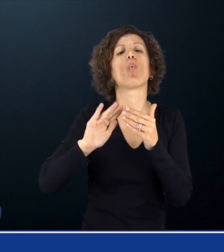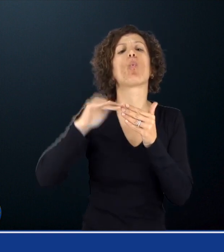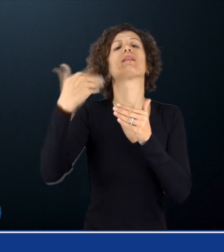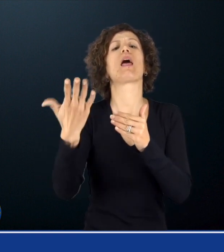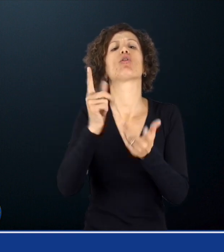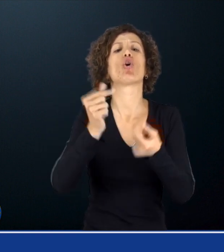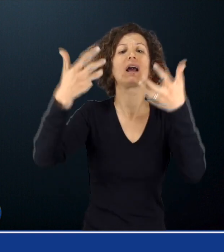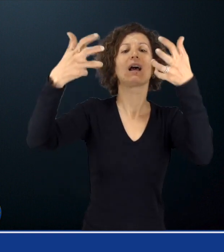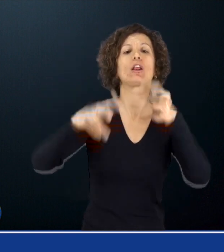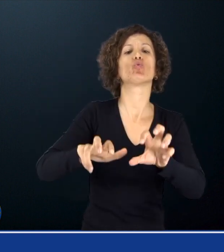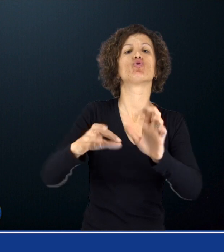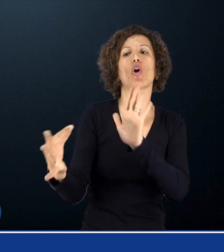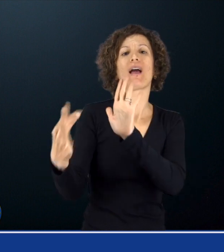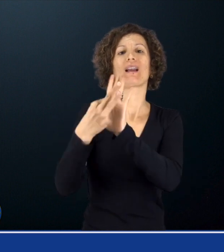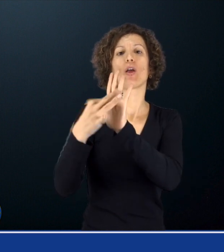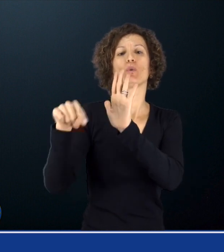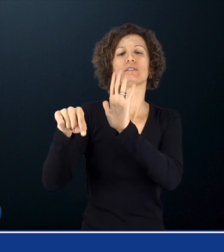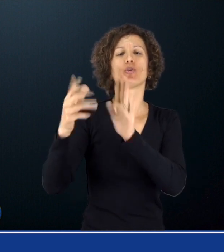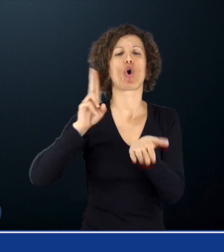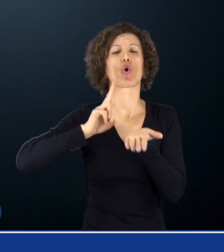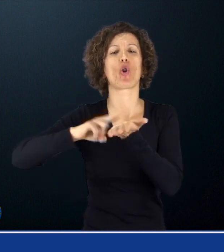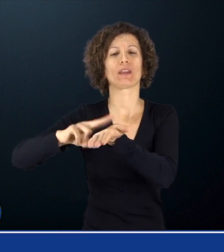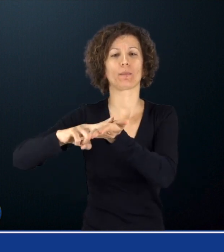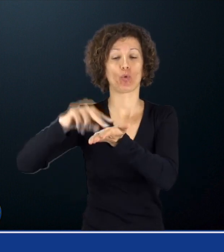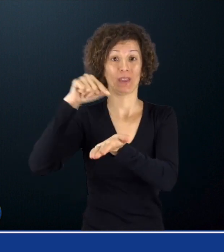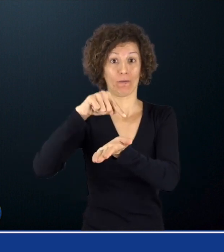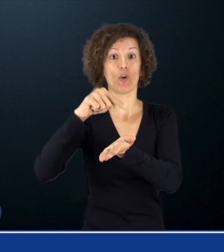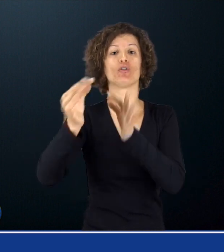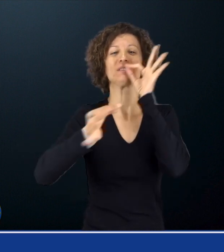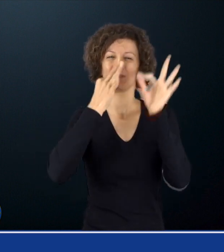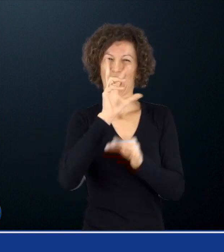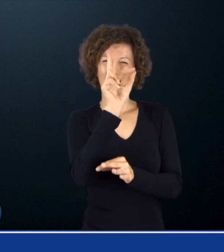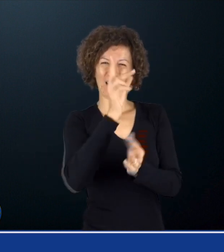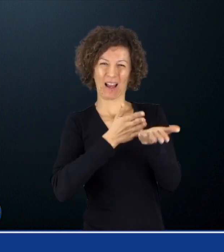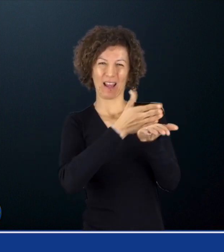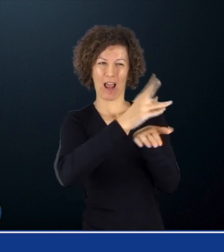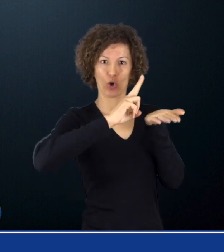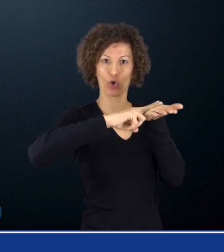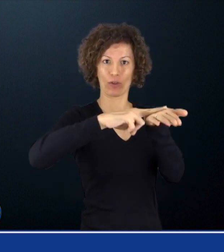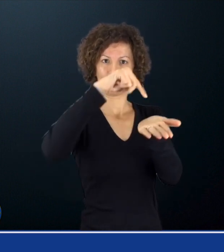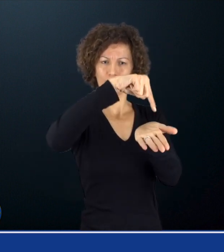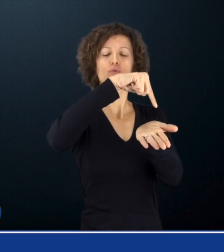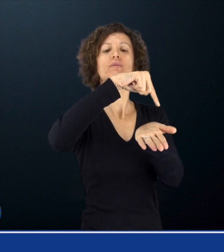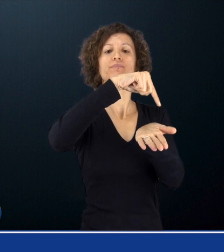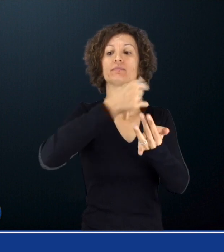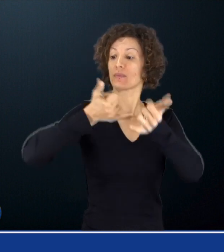Nel caso di lavoratrici madri appartenenti a tali categorie è prevista un'ulteriore riduzione del requisito minimo